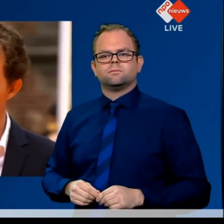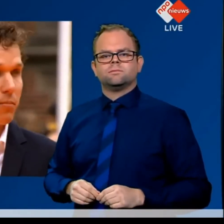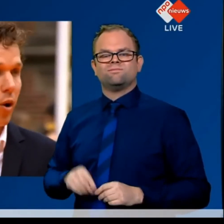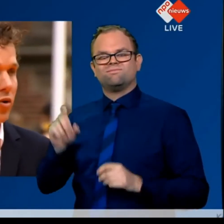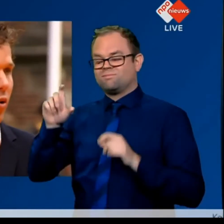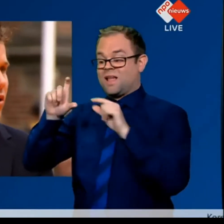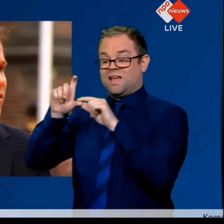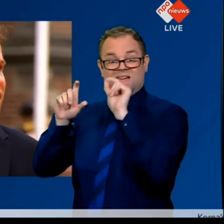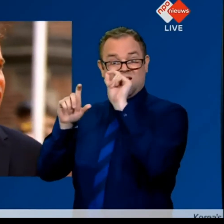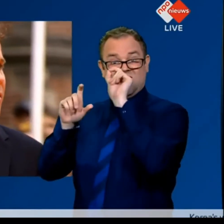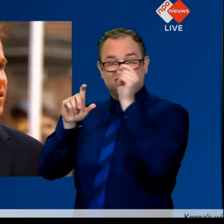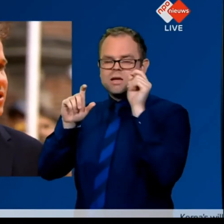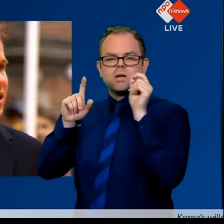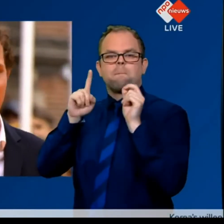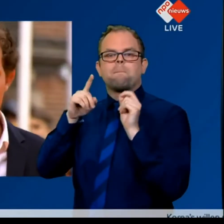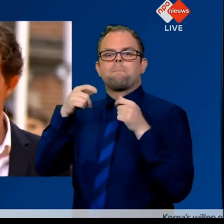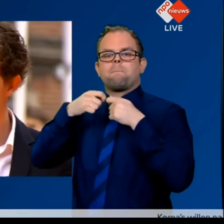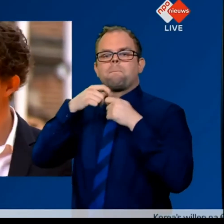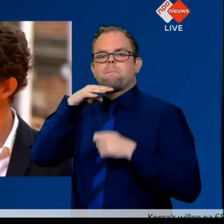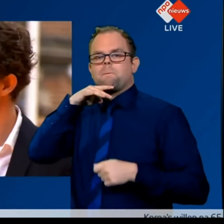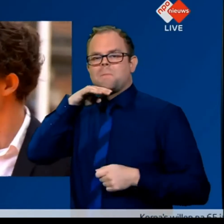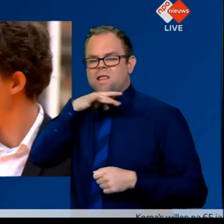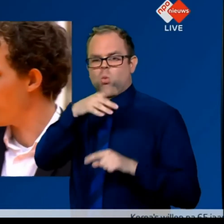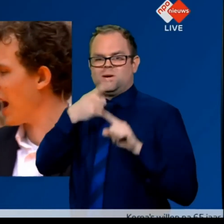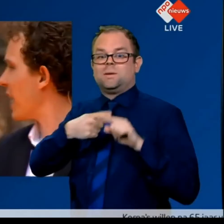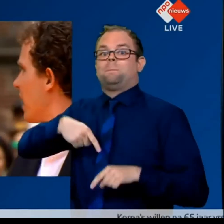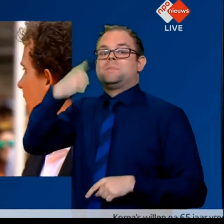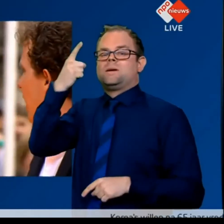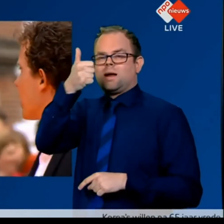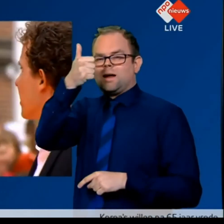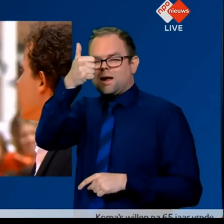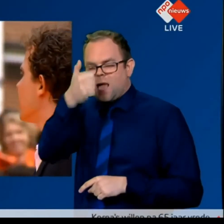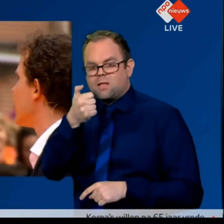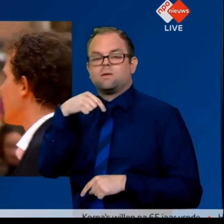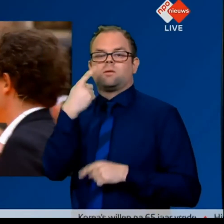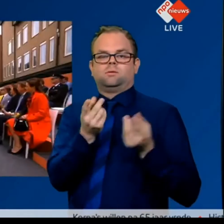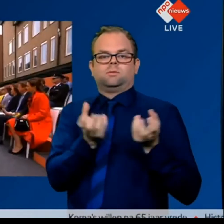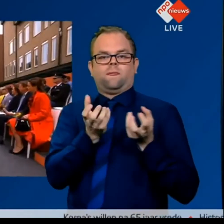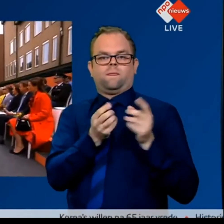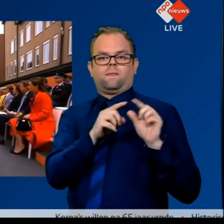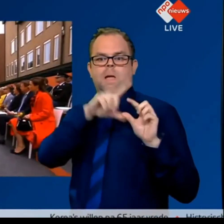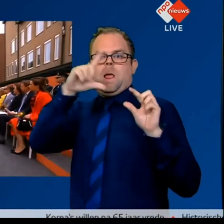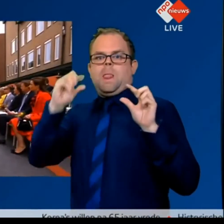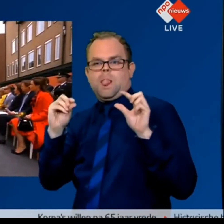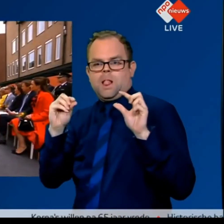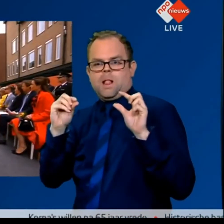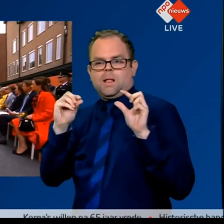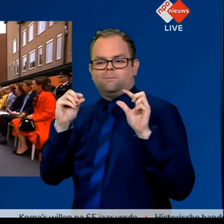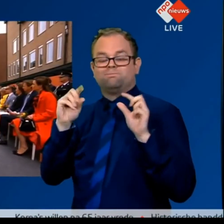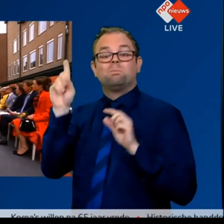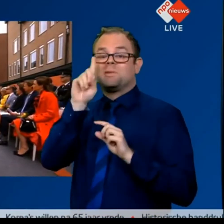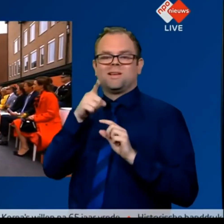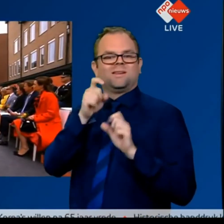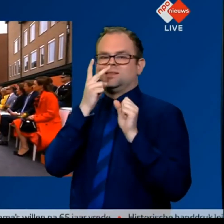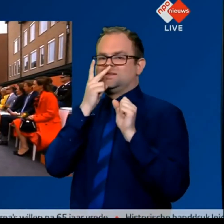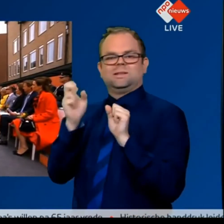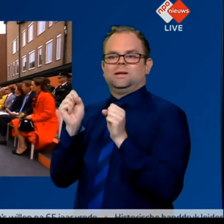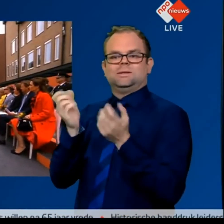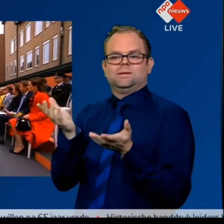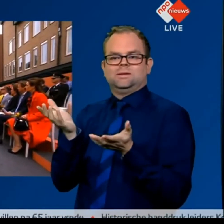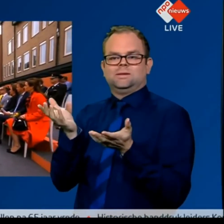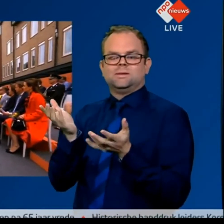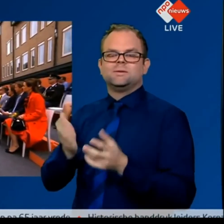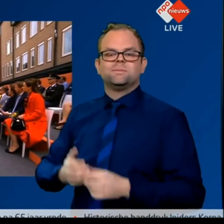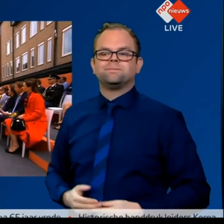En met het bloot oog kunnen we die helemaal niet zien. Maar, Henrike, kom er eens bij. Hoe, hoe kunnen wij in het lab